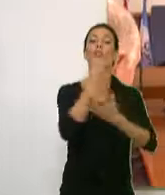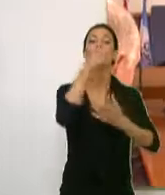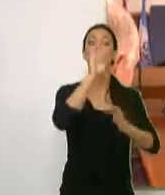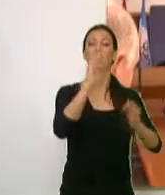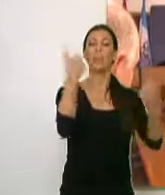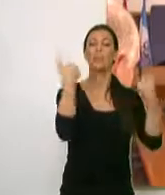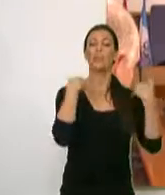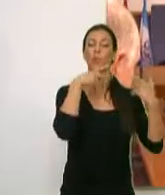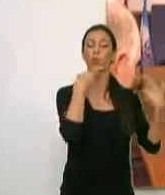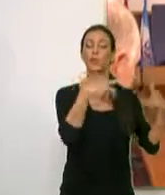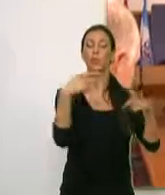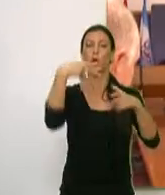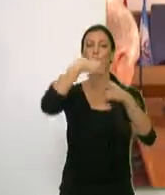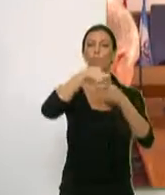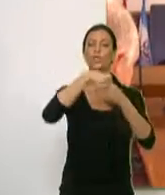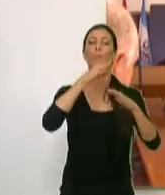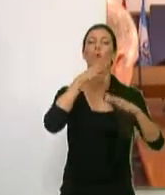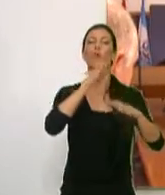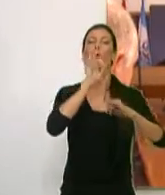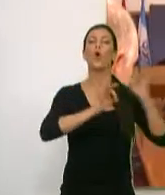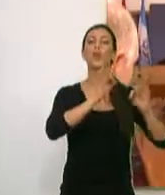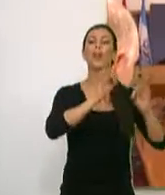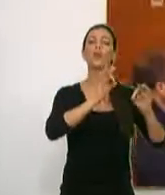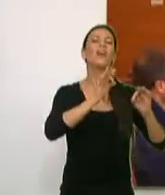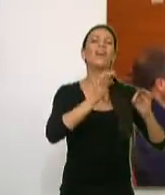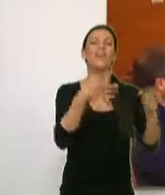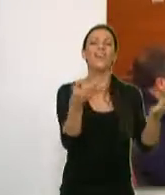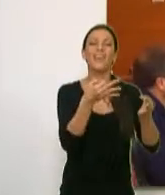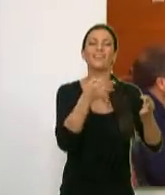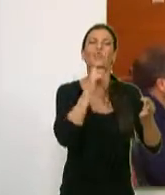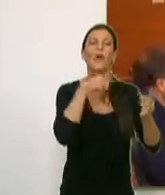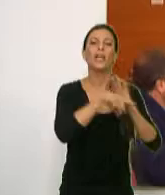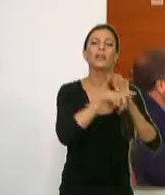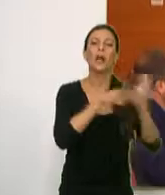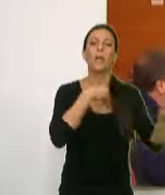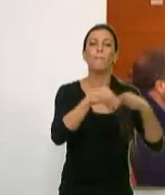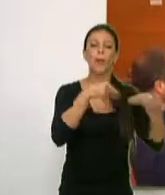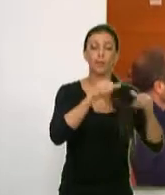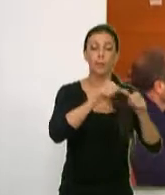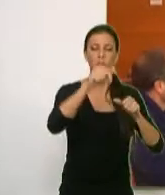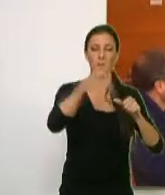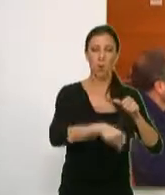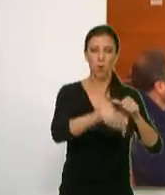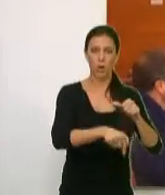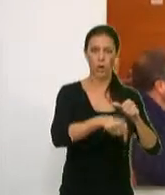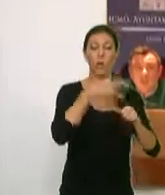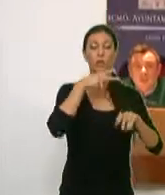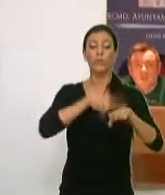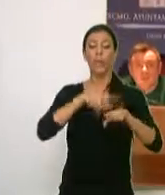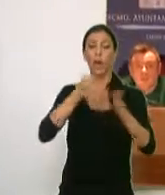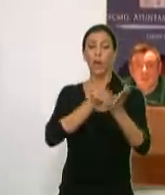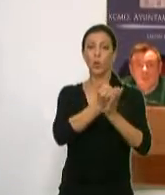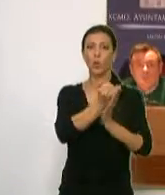representantes del sector que integran el órgano cómo gestionar los plásticos a partir de ahora.